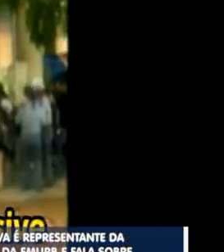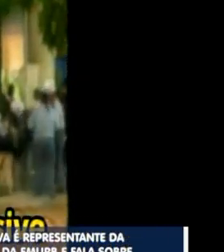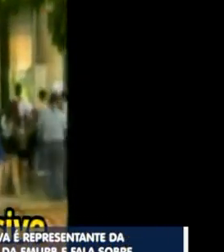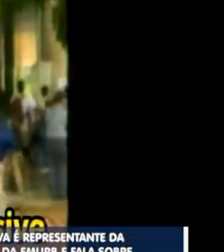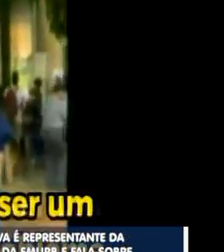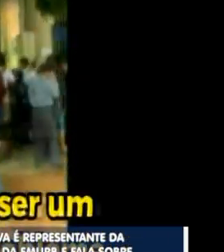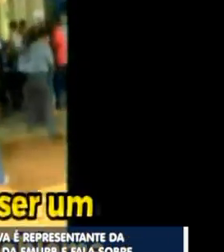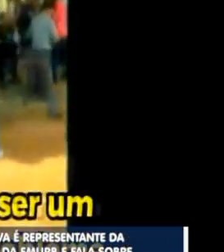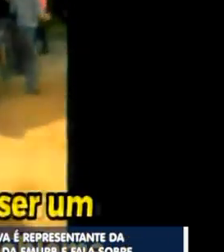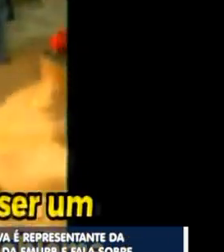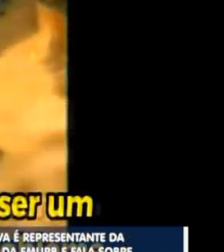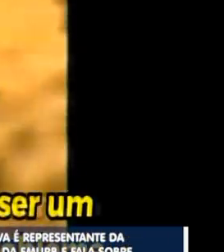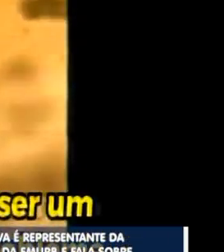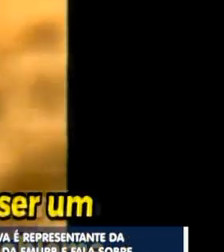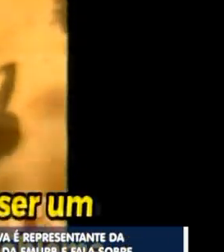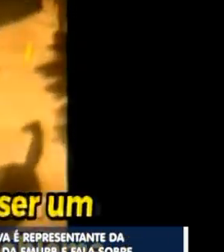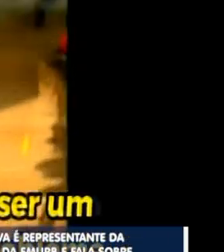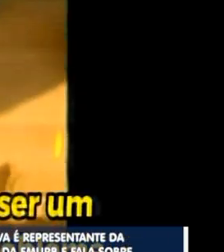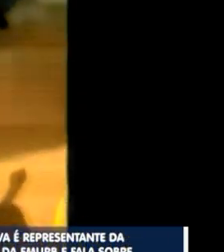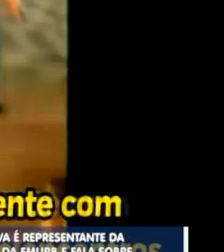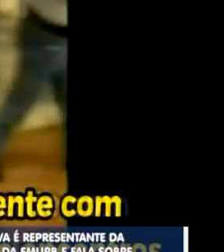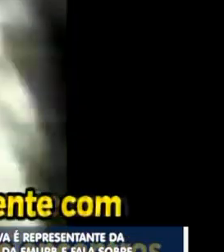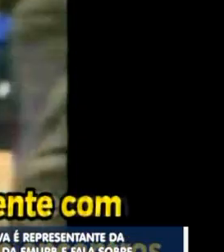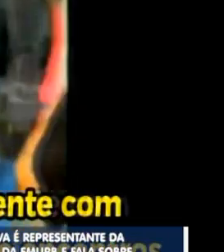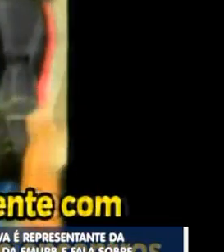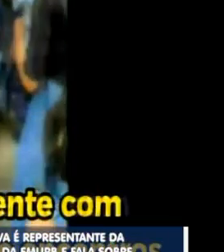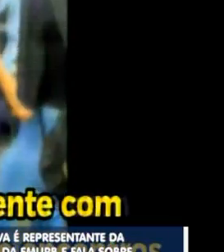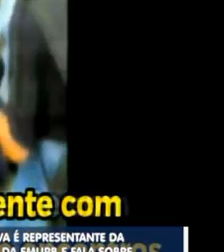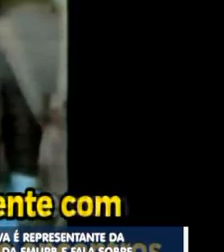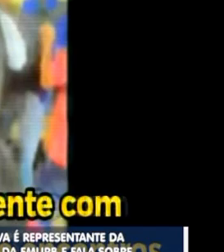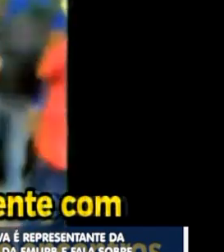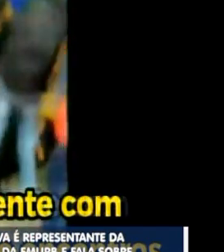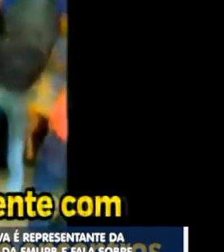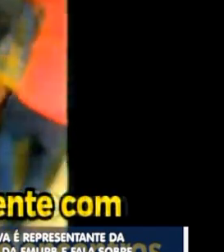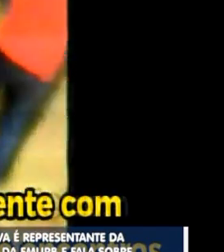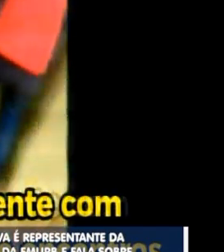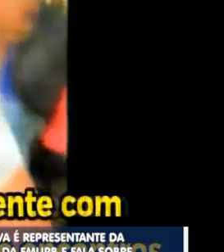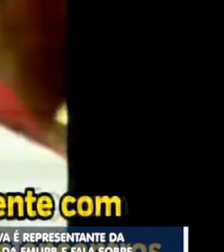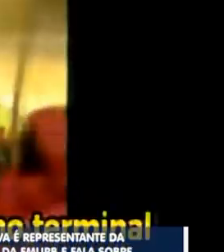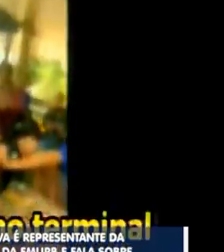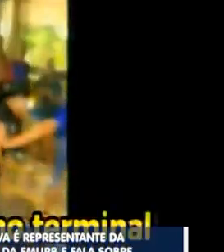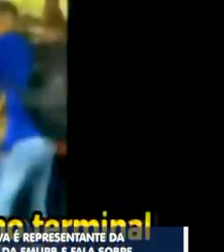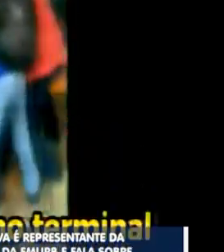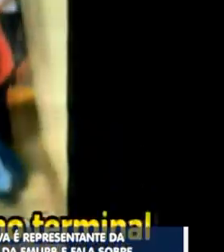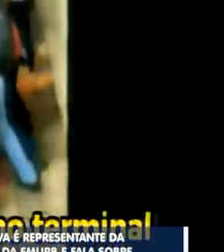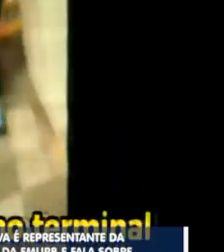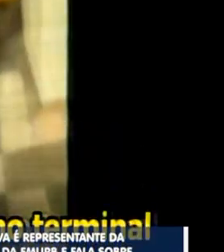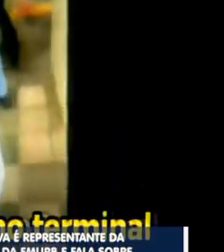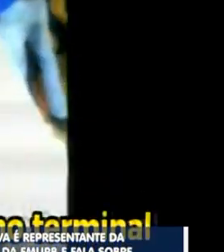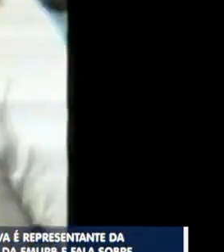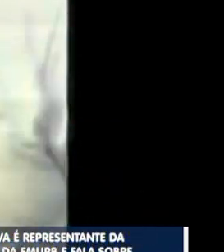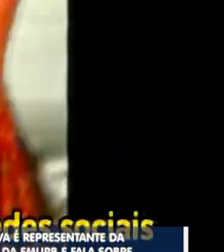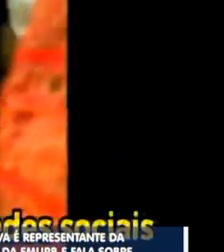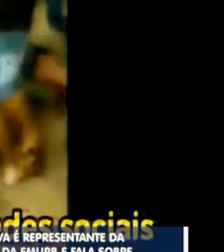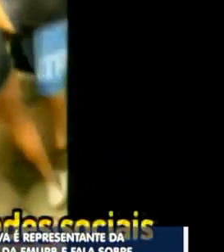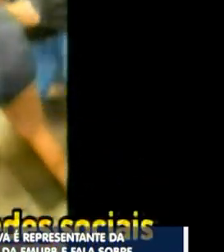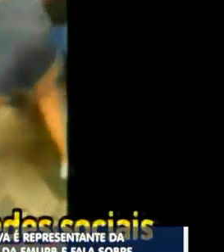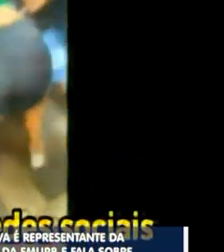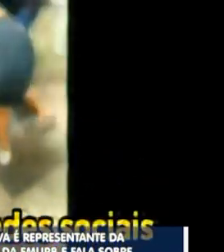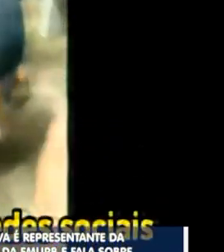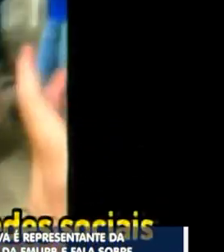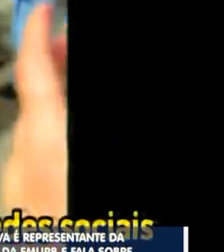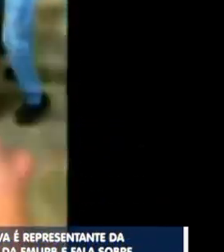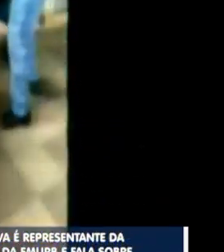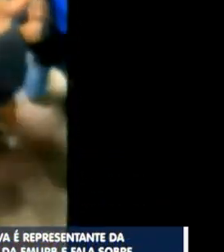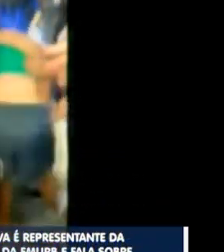A questão da segurança, inclusive, passou a ser um grande problema, principalmente com convocação de encontros e gravações no terminal